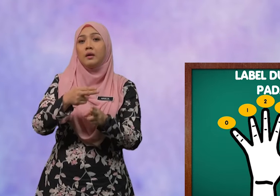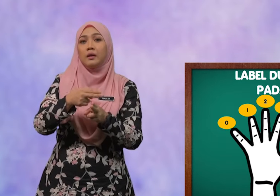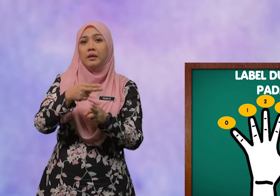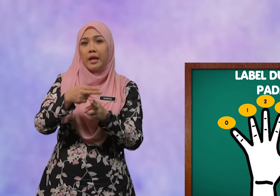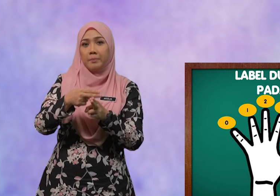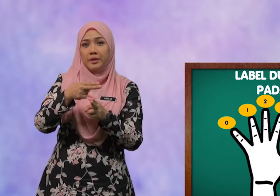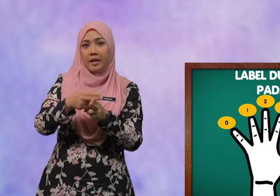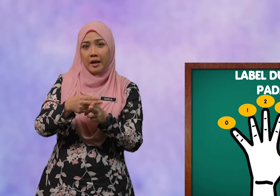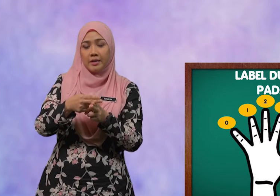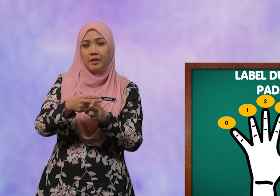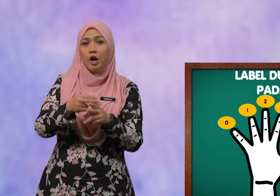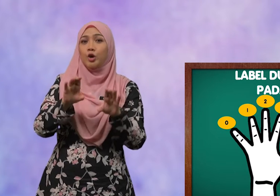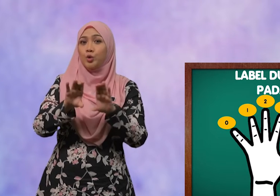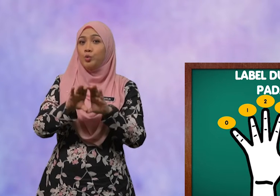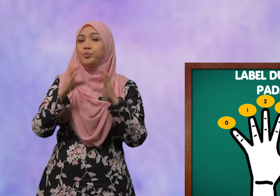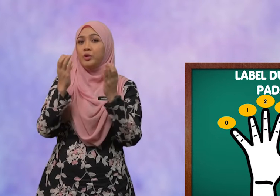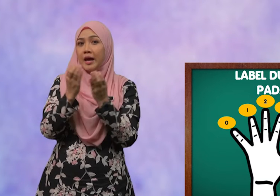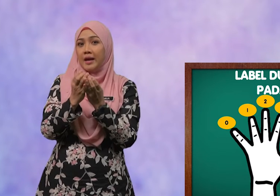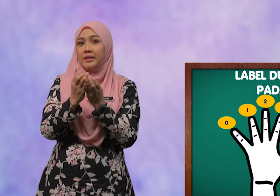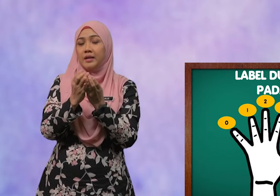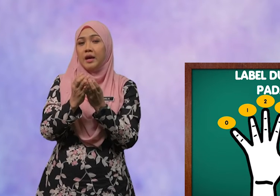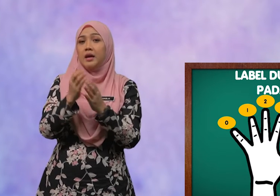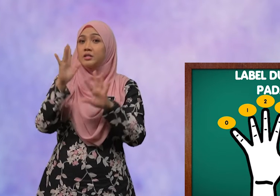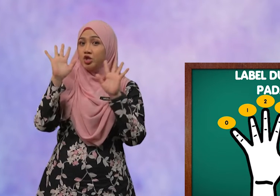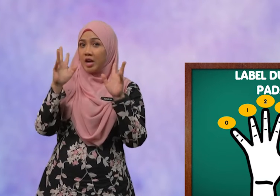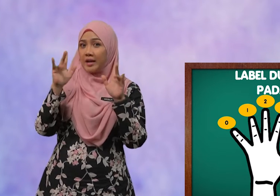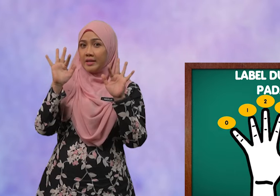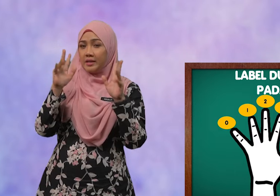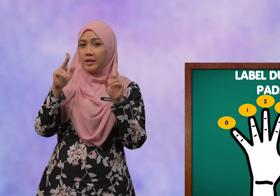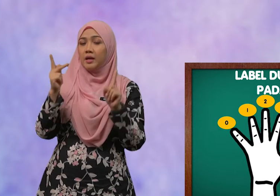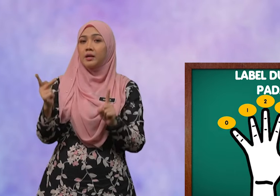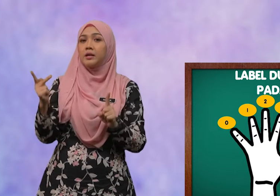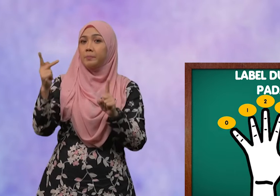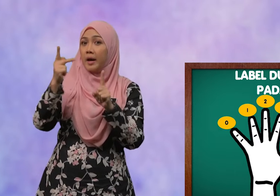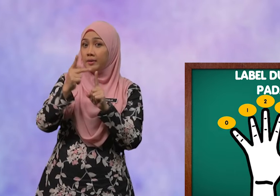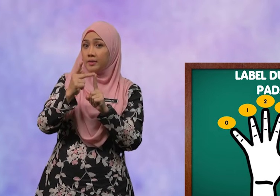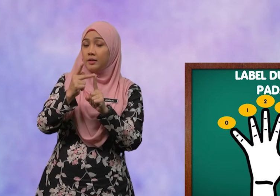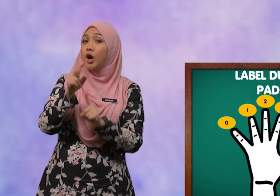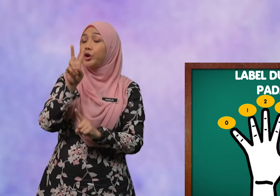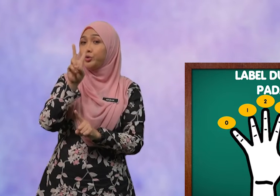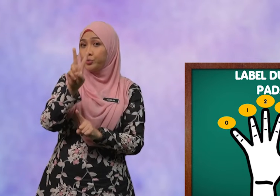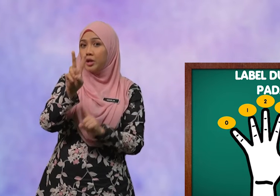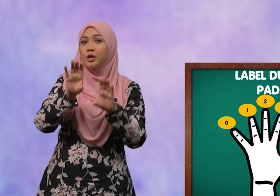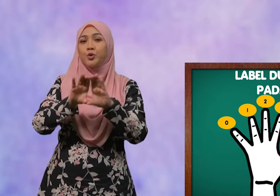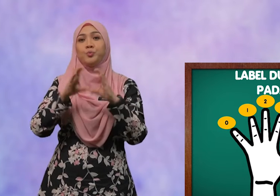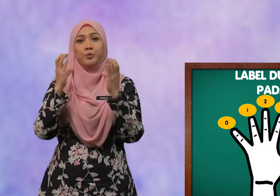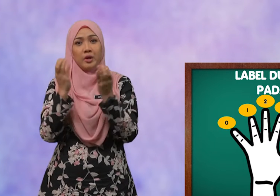Labelkan Kumpulan Jari kepada Dua kumpulan